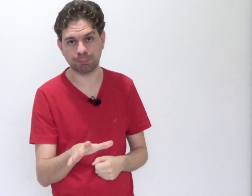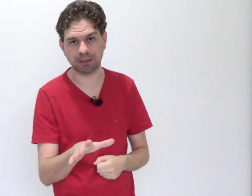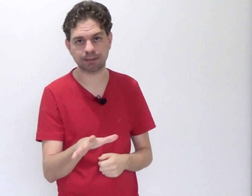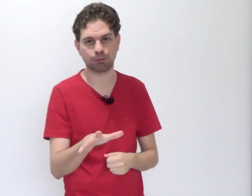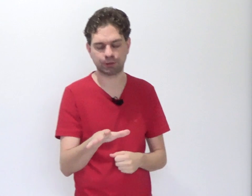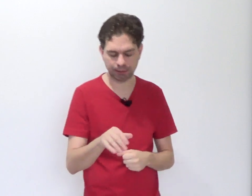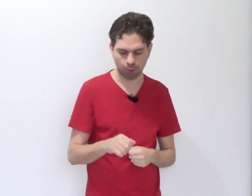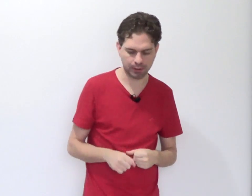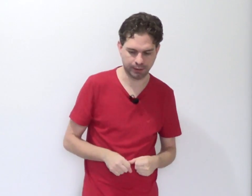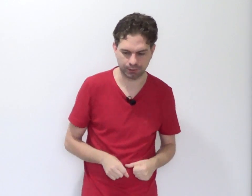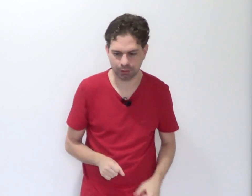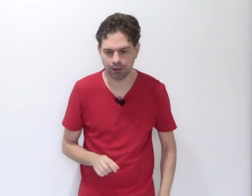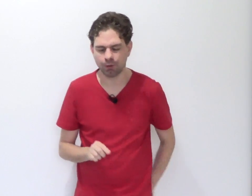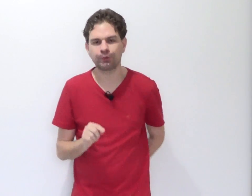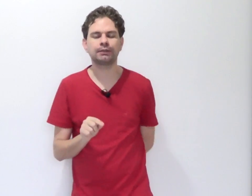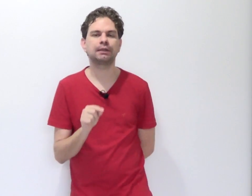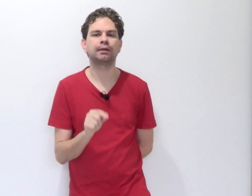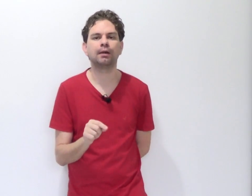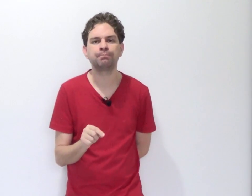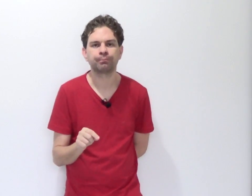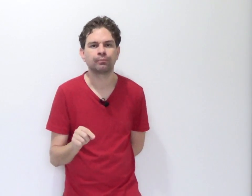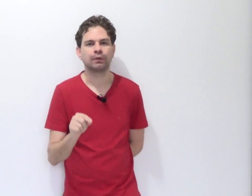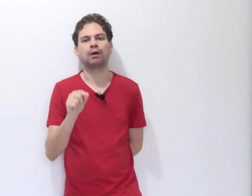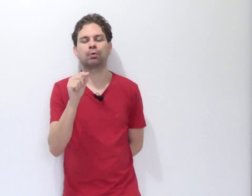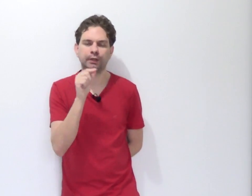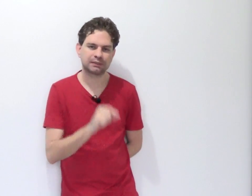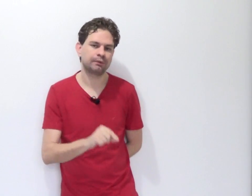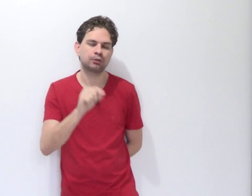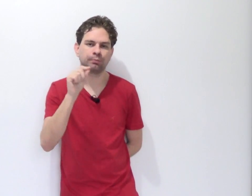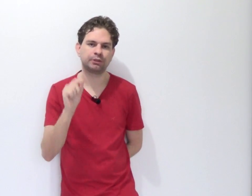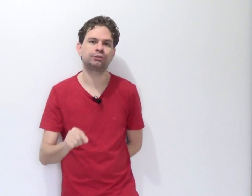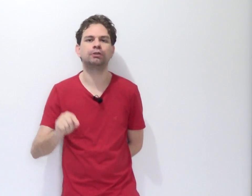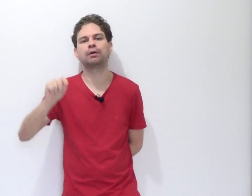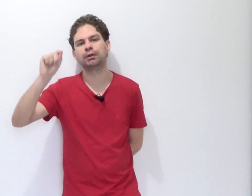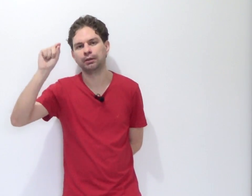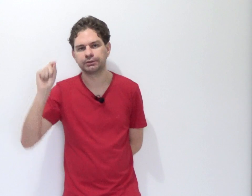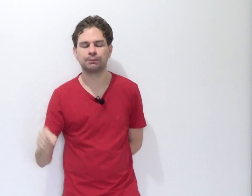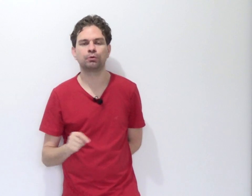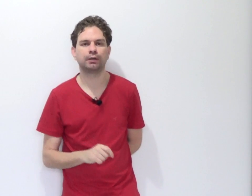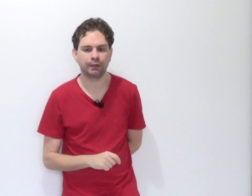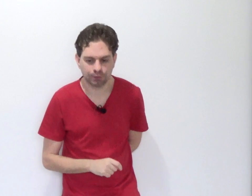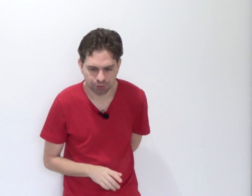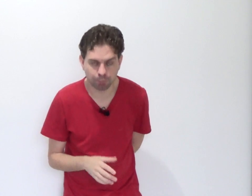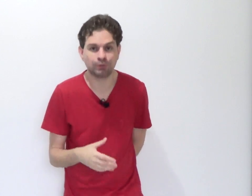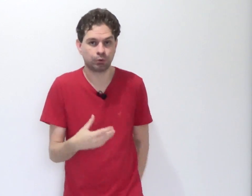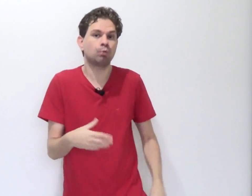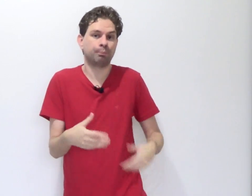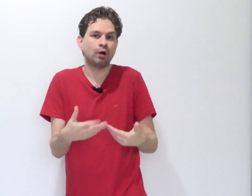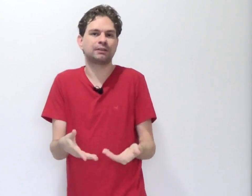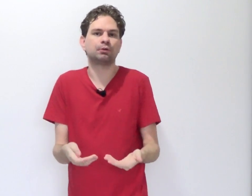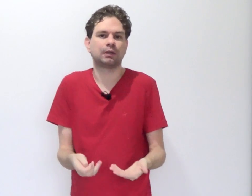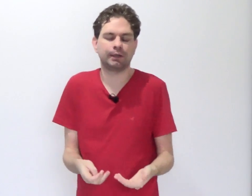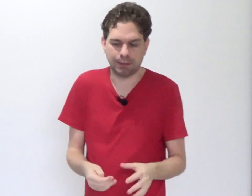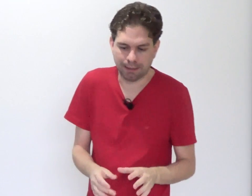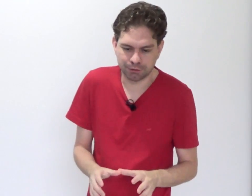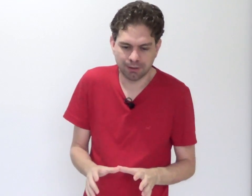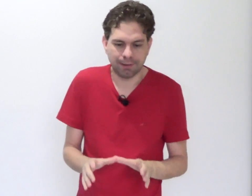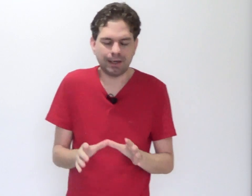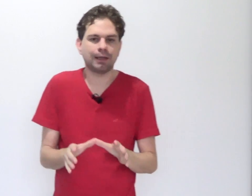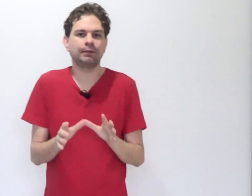explicação de cada uma delas. O que seria a conexão intersubjetiva por simultaneidade? É aquele